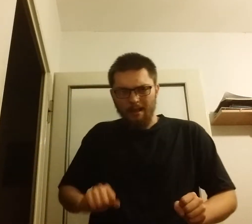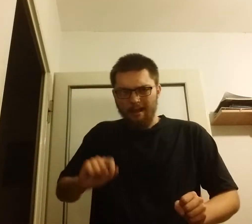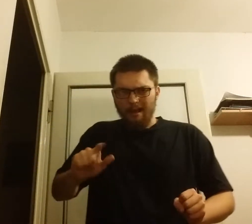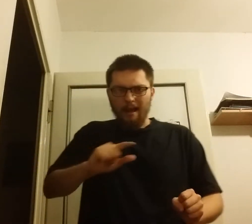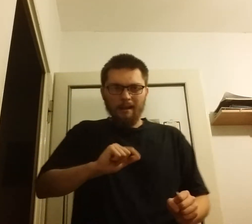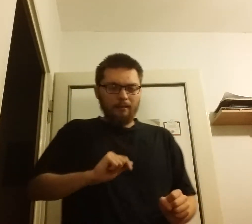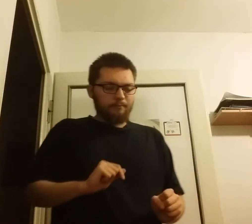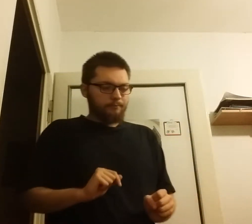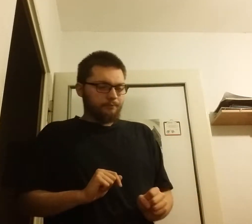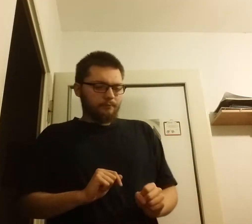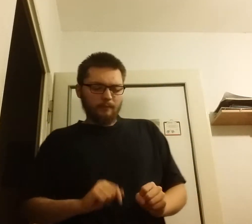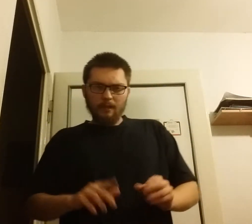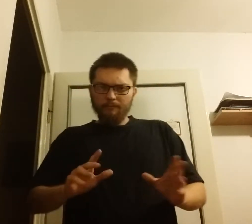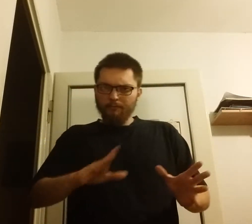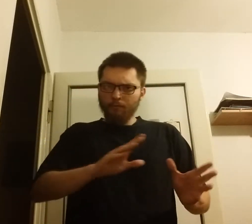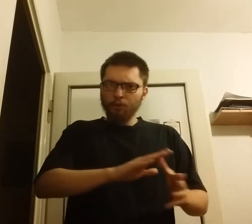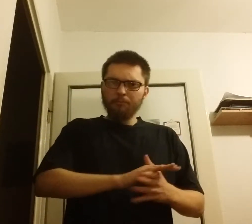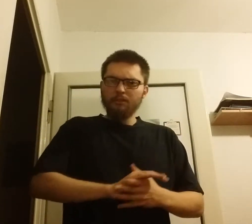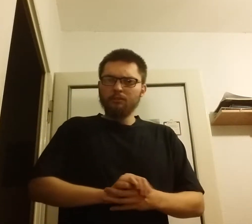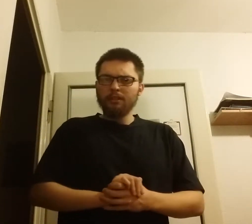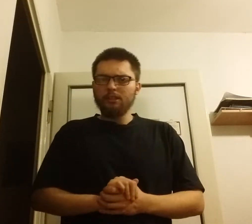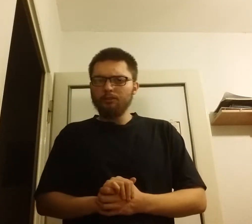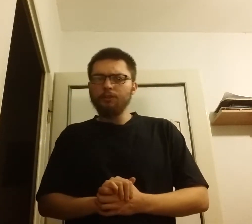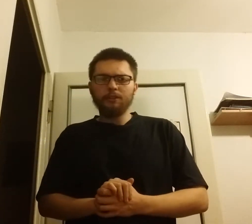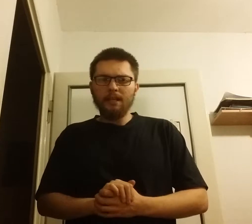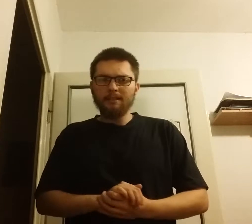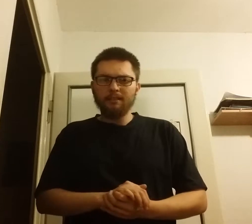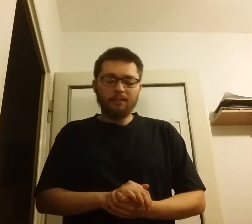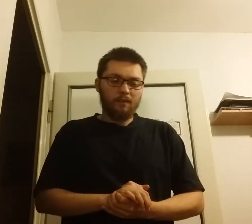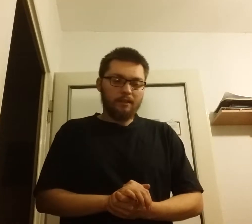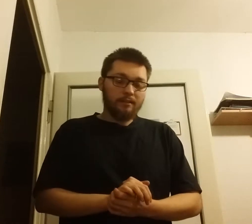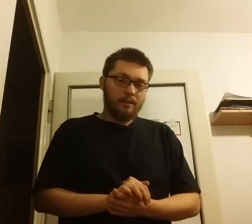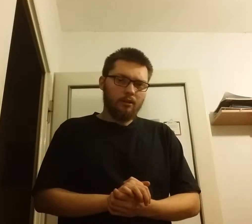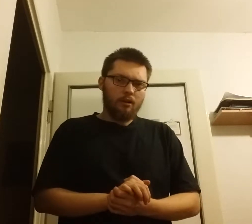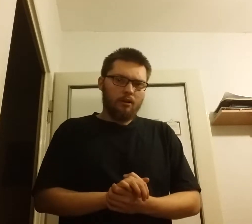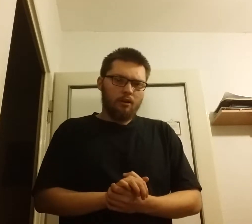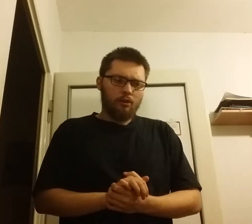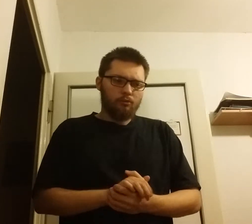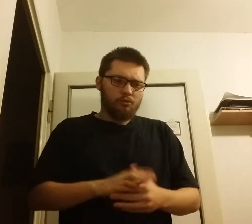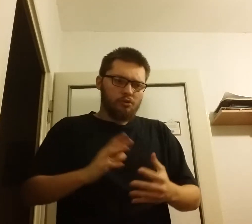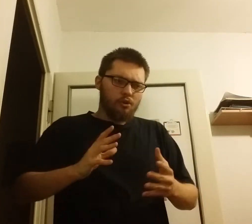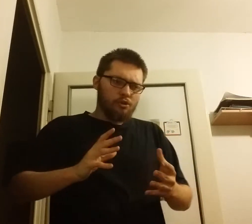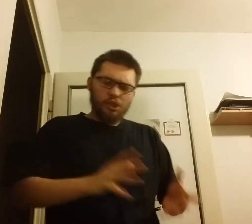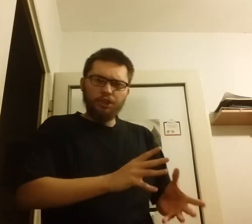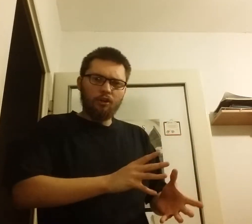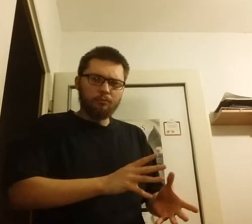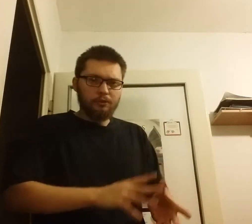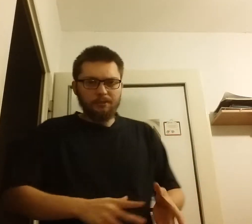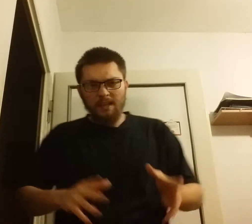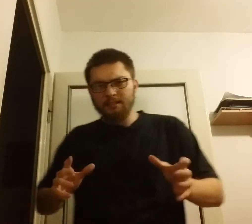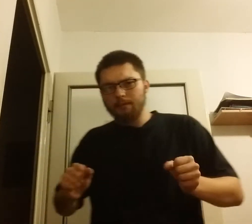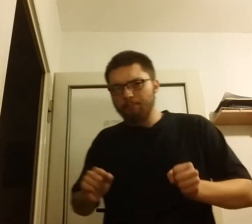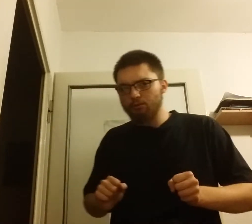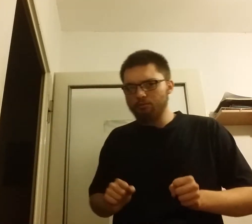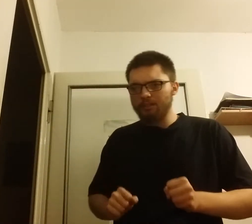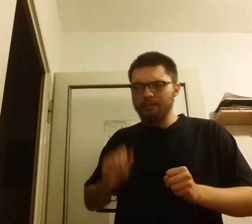Ale wróćmy do naszego 1919 roku. Idzie komunizm. Więc Piłsudski